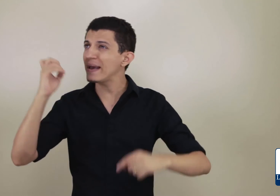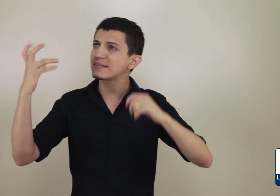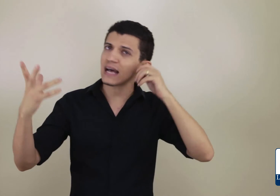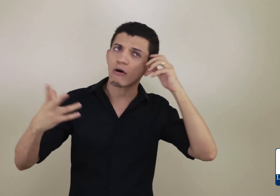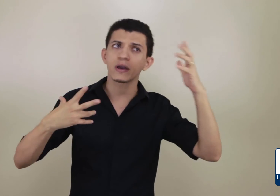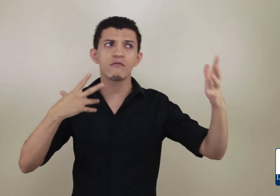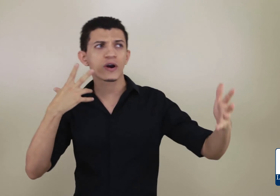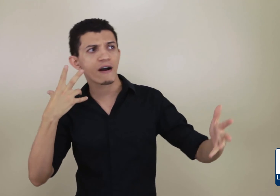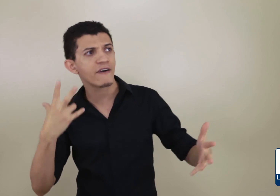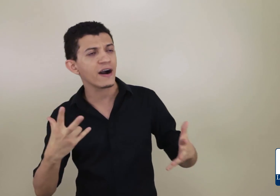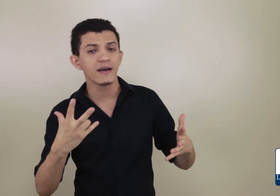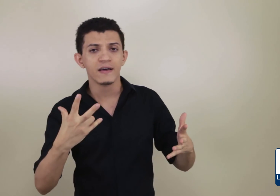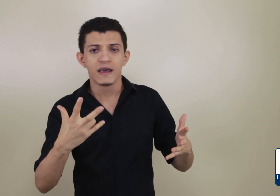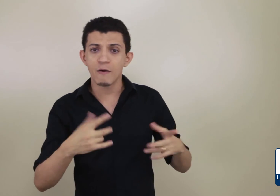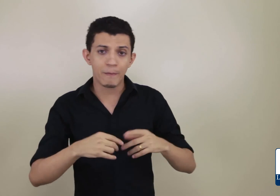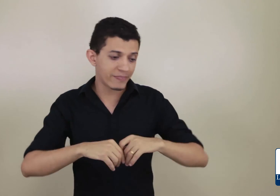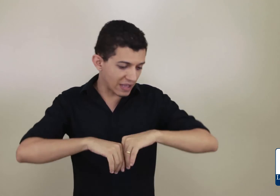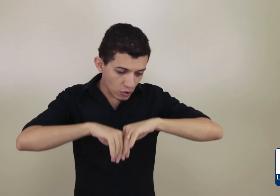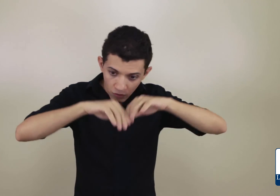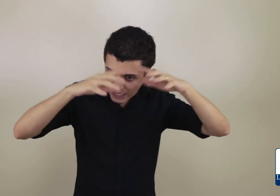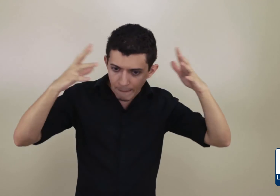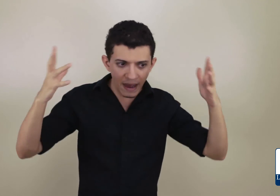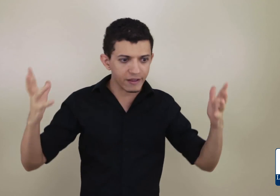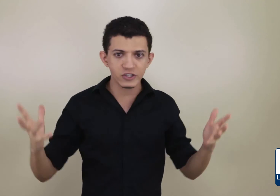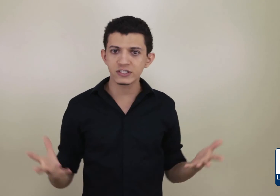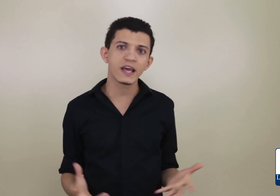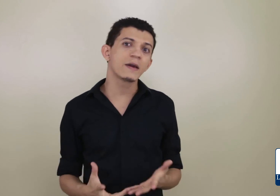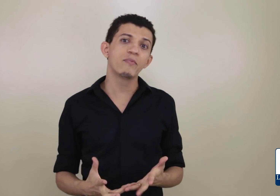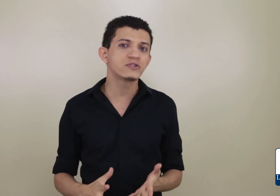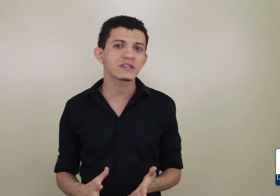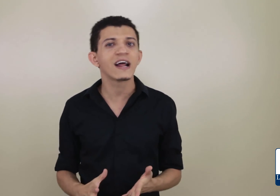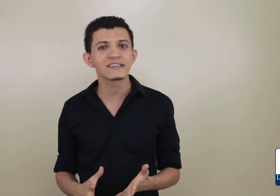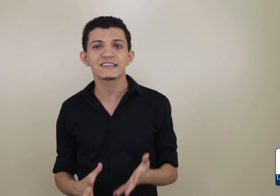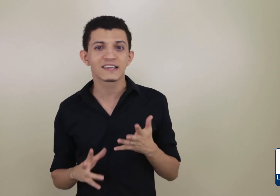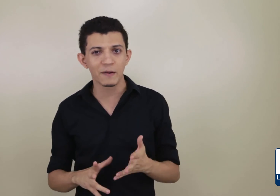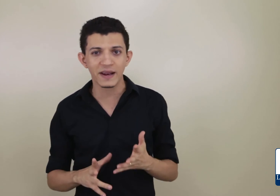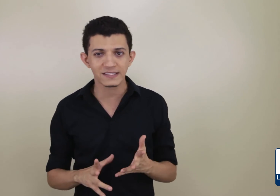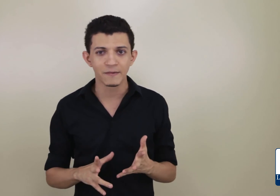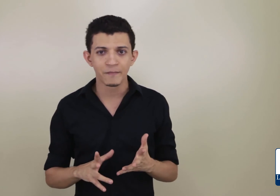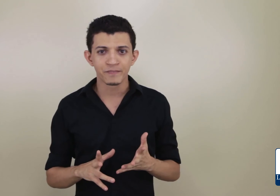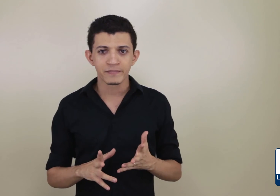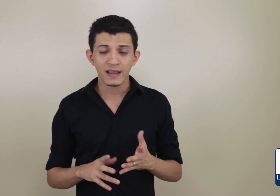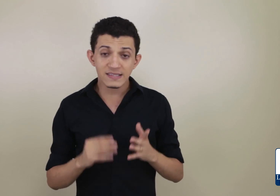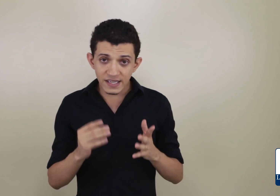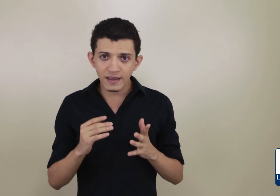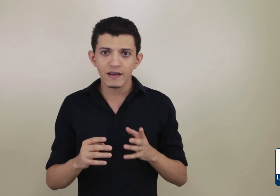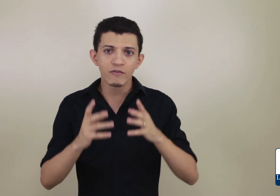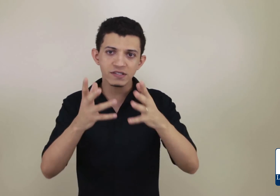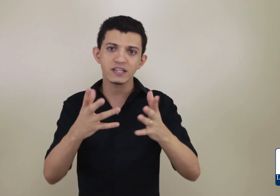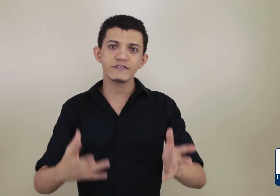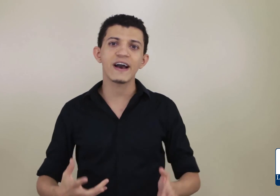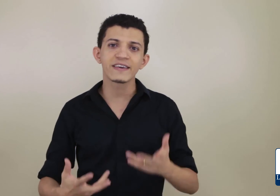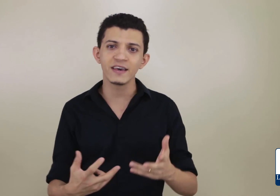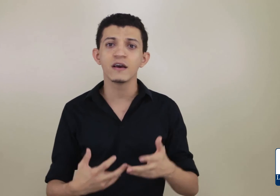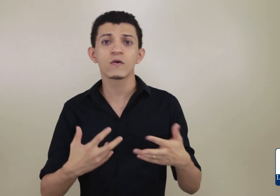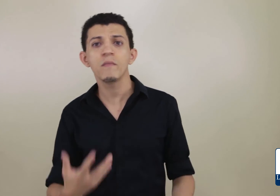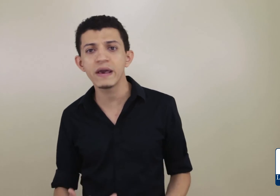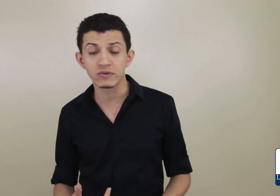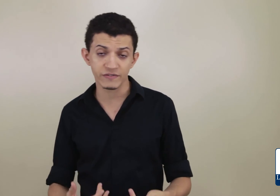eu pensar o que eu vou gravar, eu ter todo o trabalho que a gente tem aqui por detrás das câmeras se você estiver aqui comigo, se